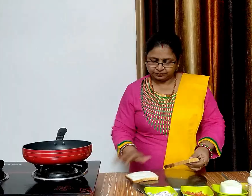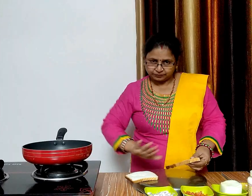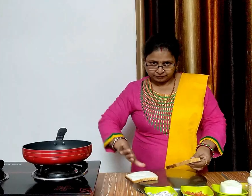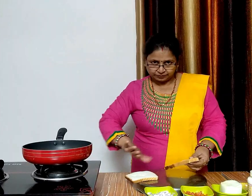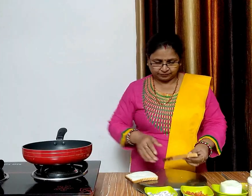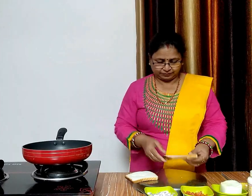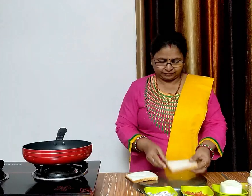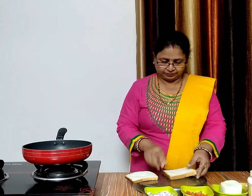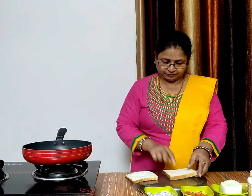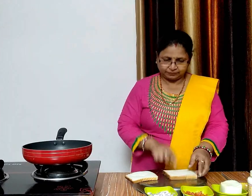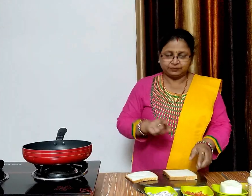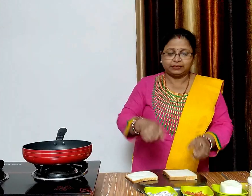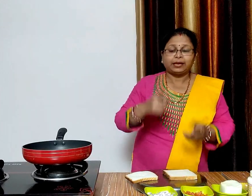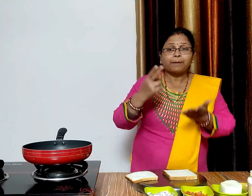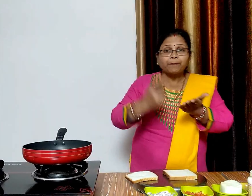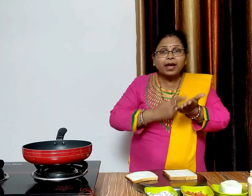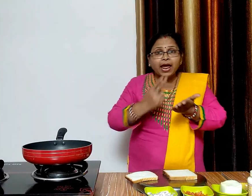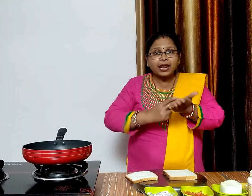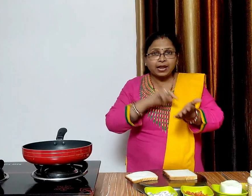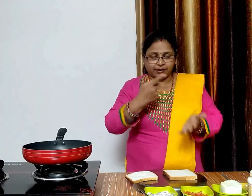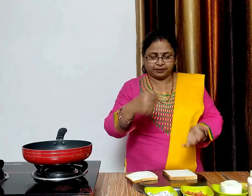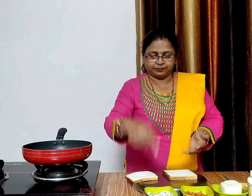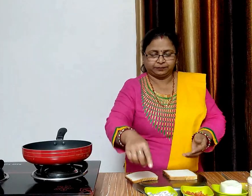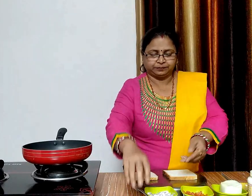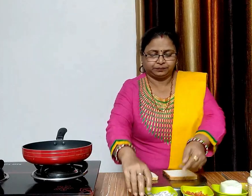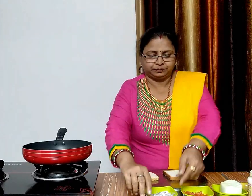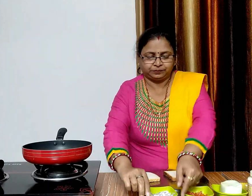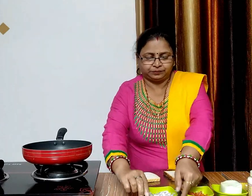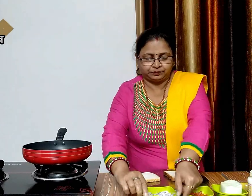अब हम एक दूसरी ब्रैड लेंगे और उसकी एक साइट पर बटल लगाएंगे